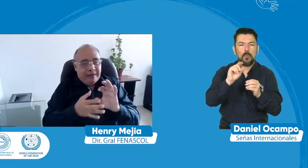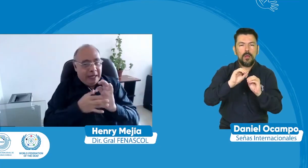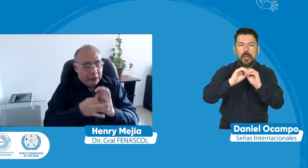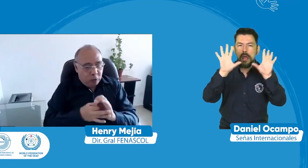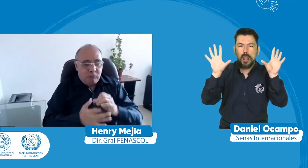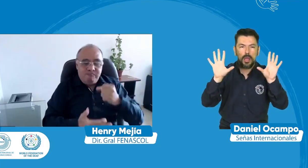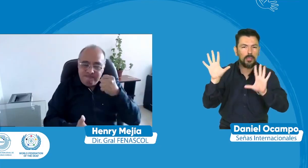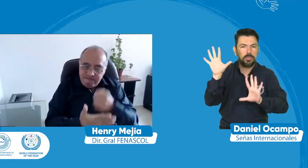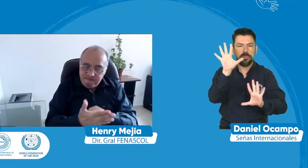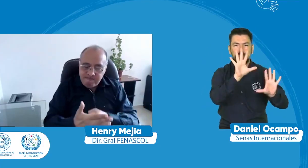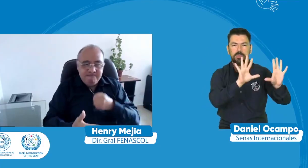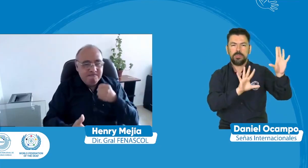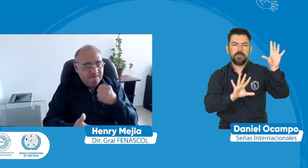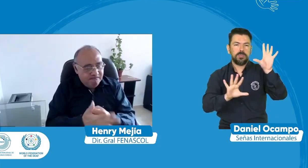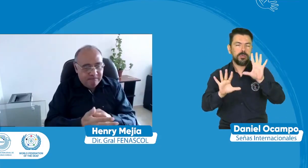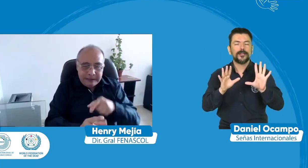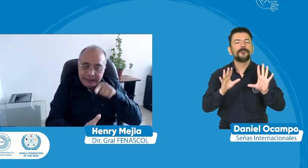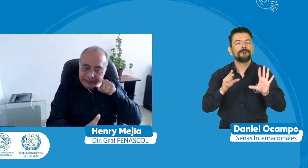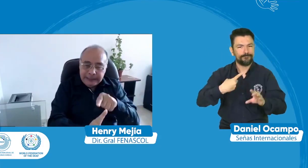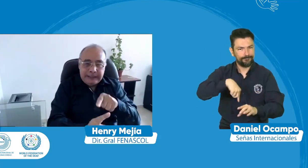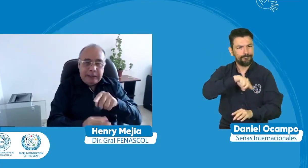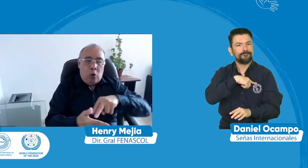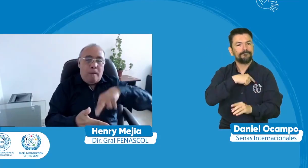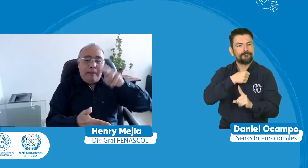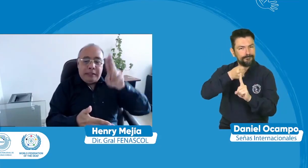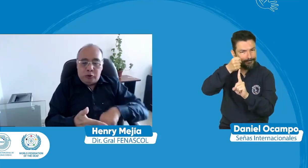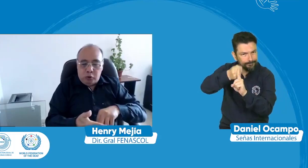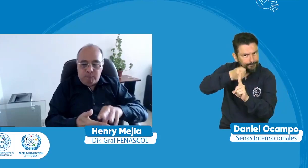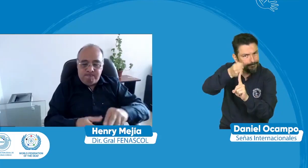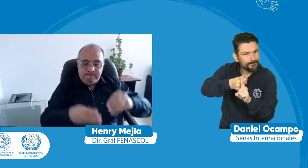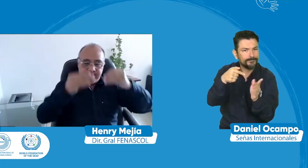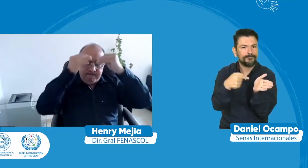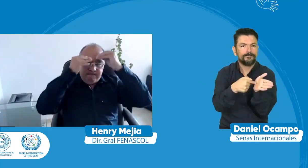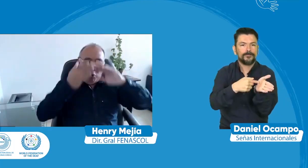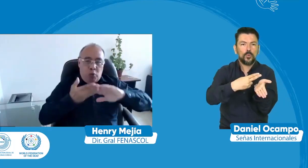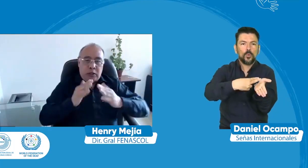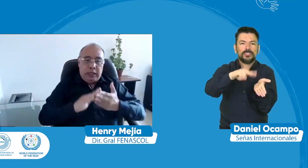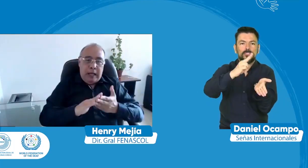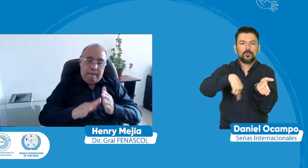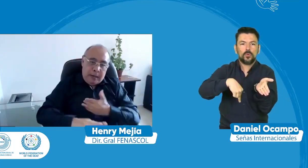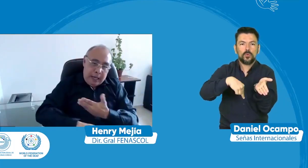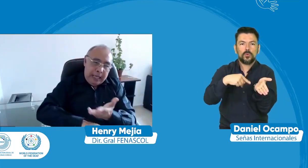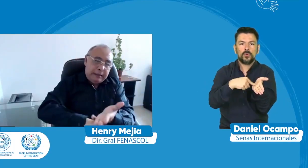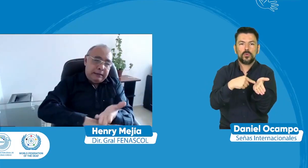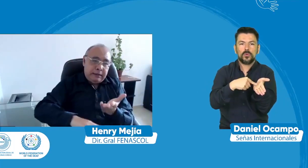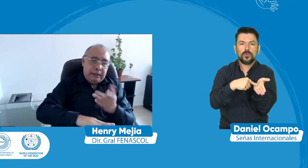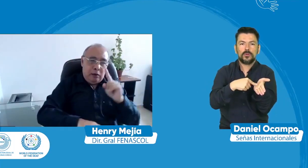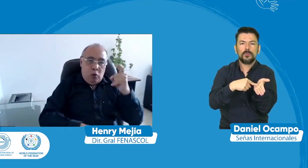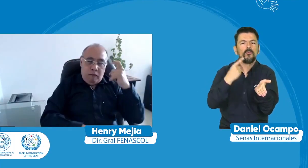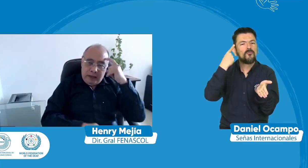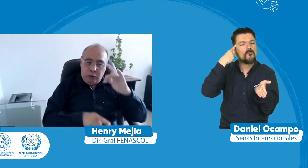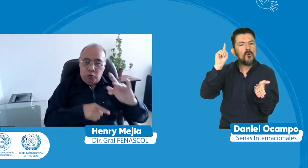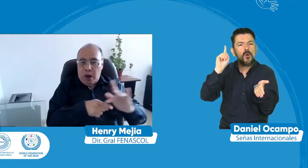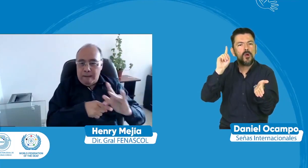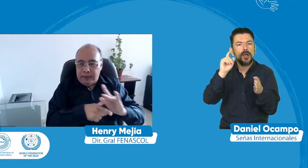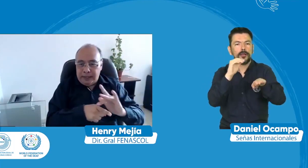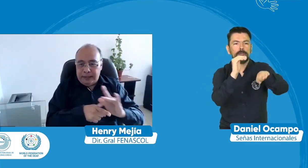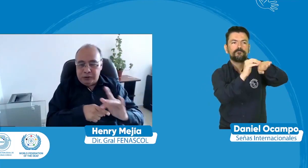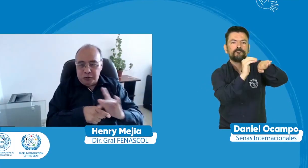discapacidad pero no hay como claridad por eso es que penascol insiste insiste en la convención en que la aprendamos que la